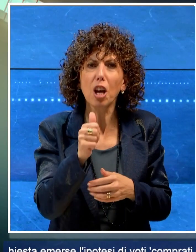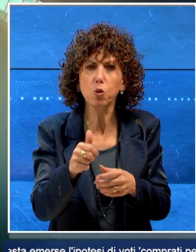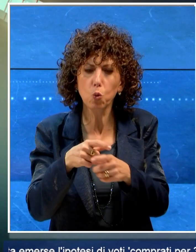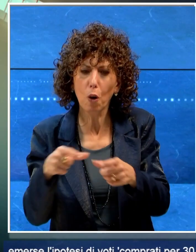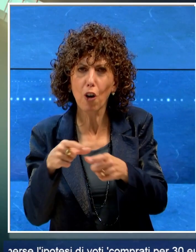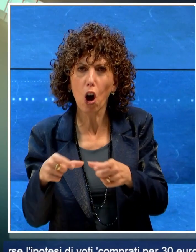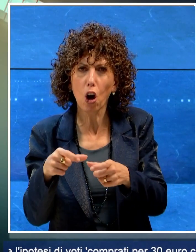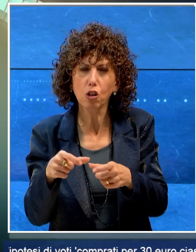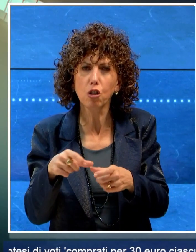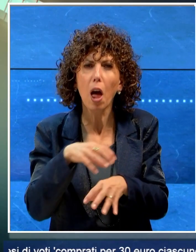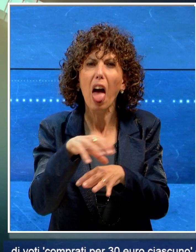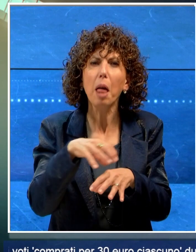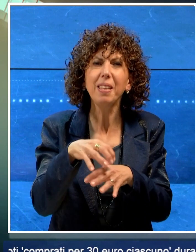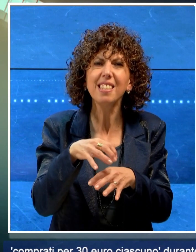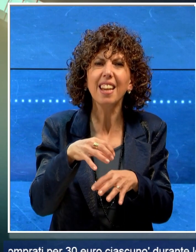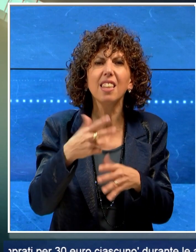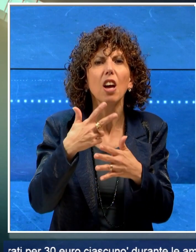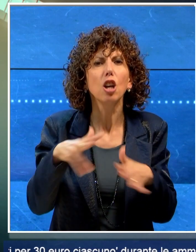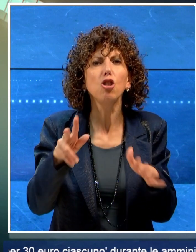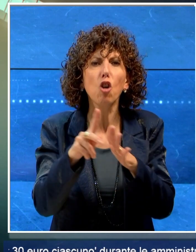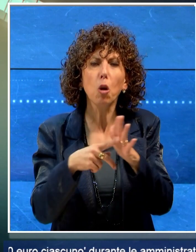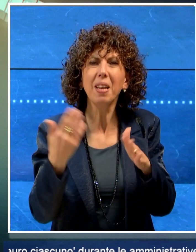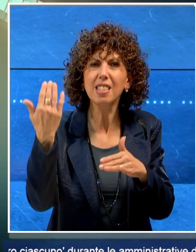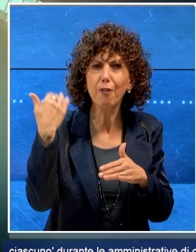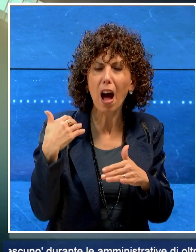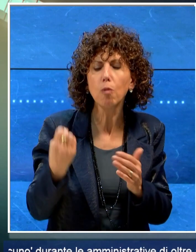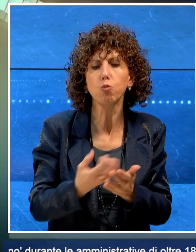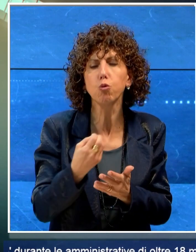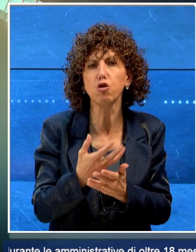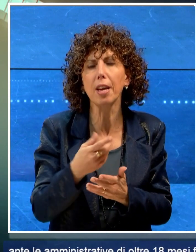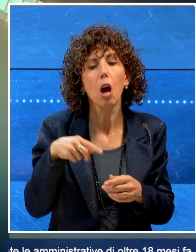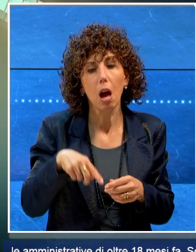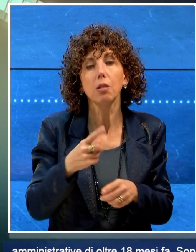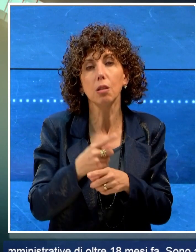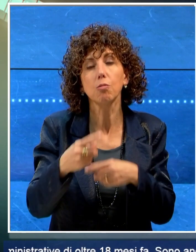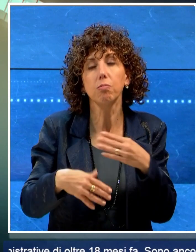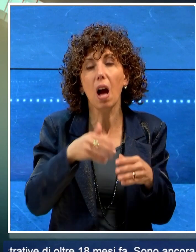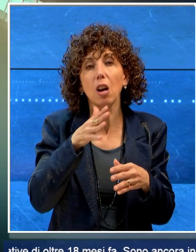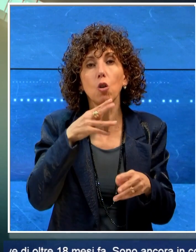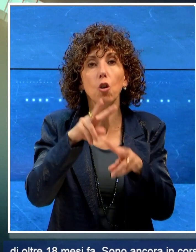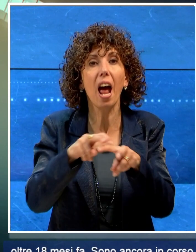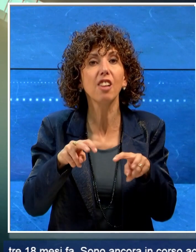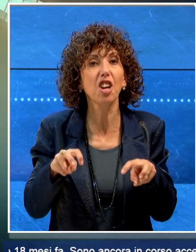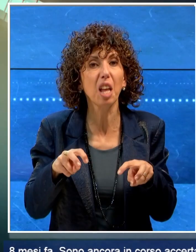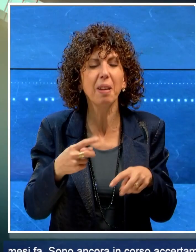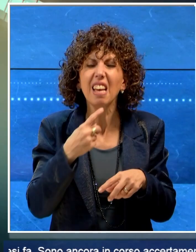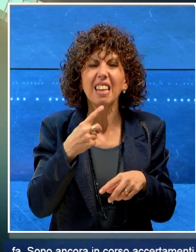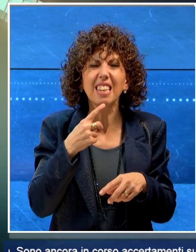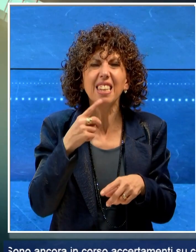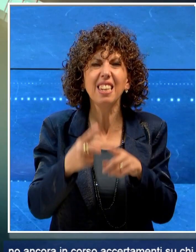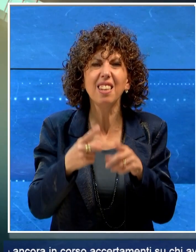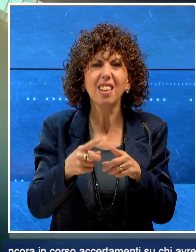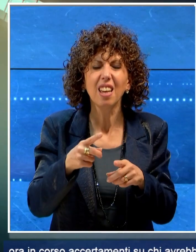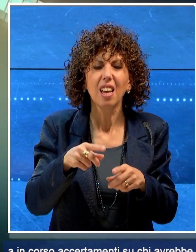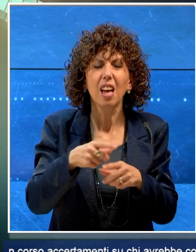amministrative di oltre 18 mesi fa. Sono ancora in corso accertamenti su chi avrebbe commissionato il